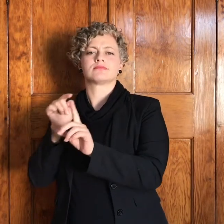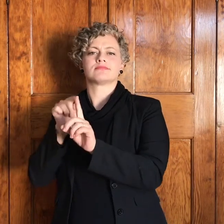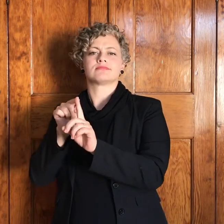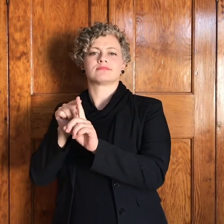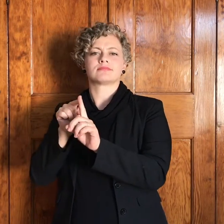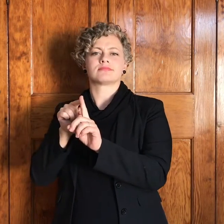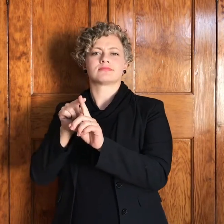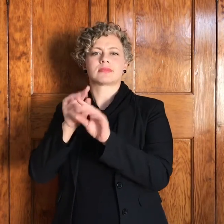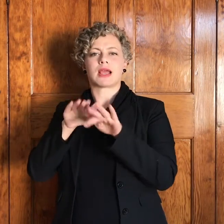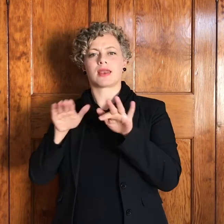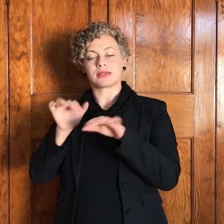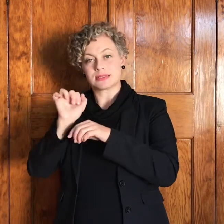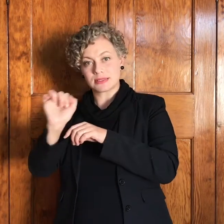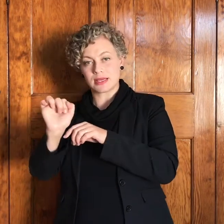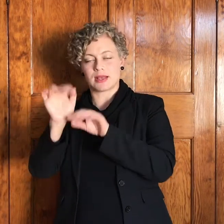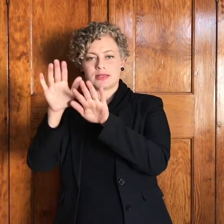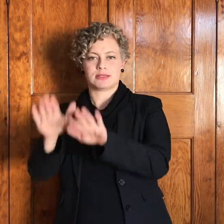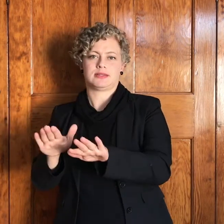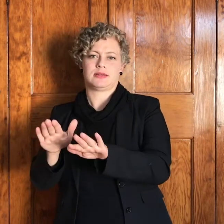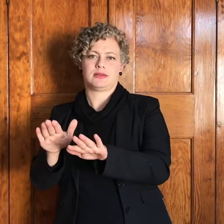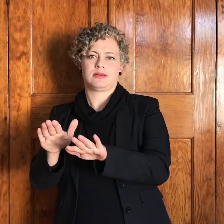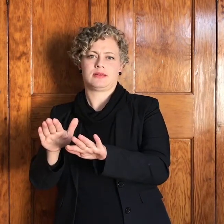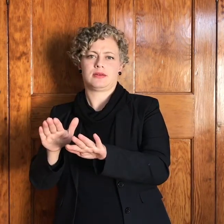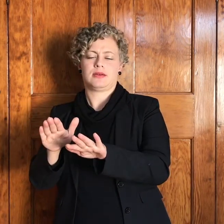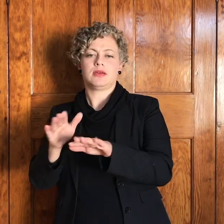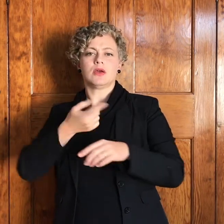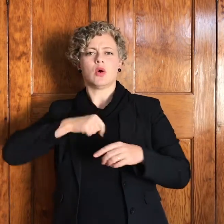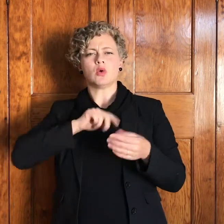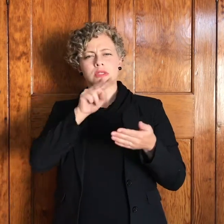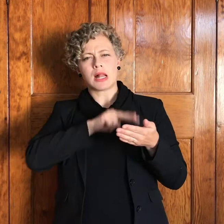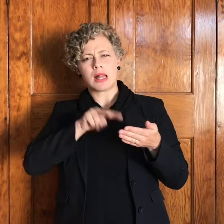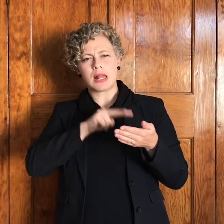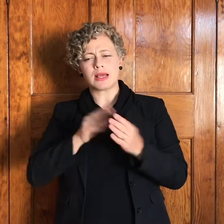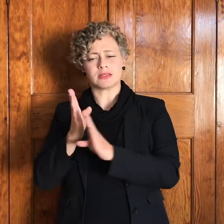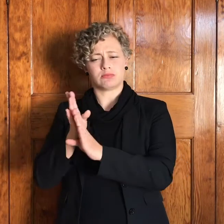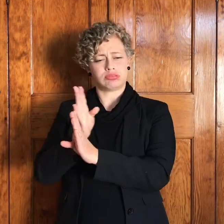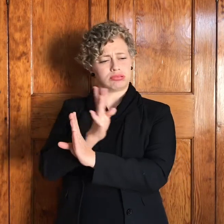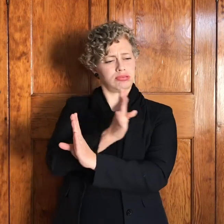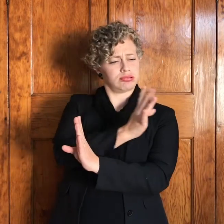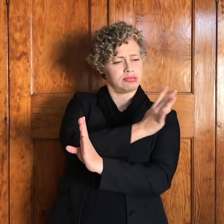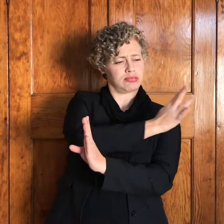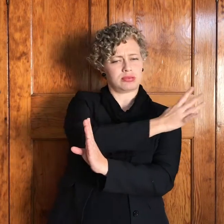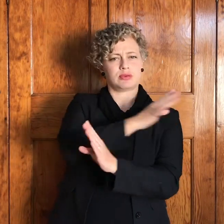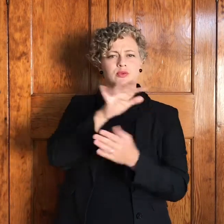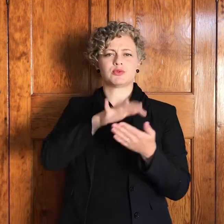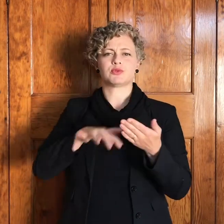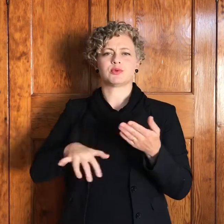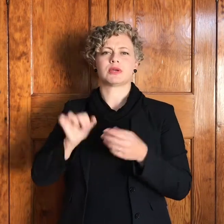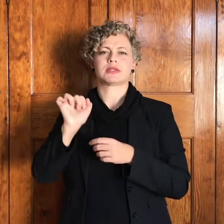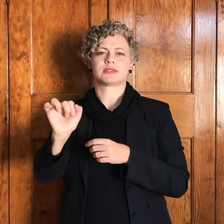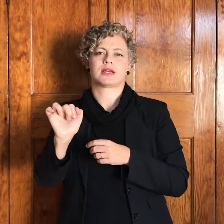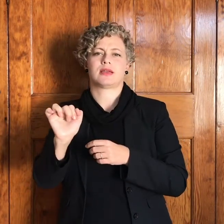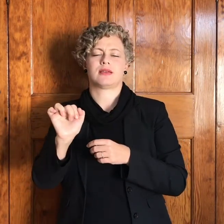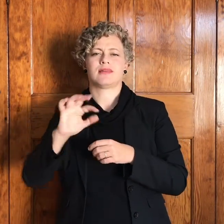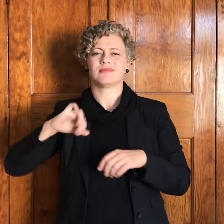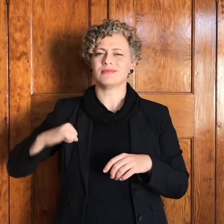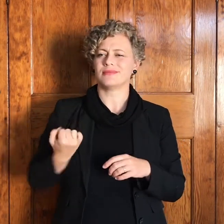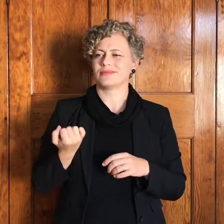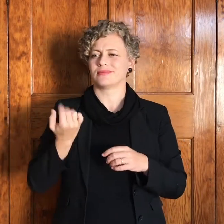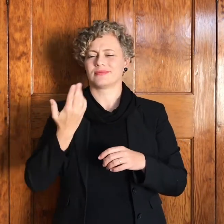ma, sy broer, vrouwe, skoonpa, kinders, kleinkinders, en sovoorts. Ek denk die twee